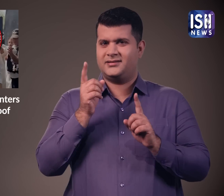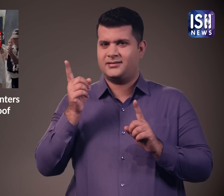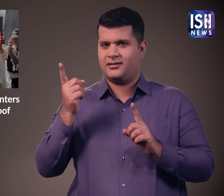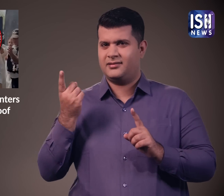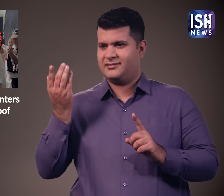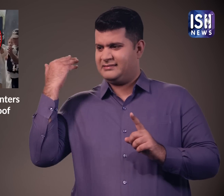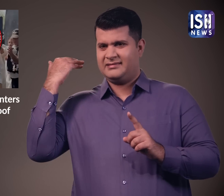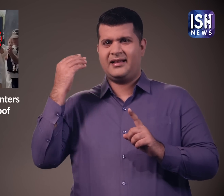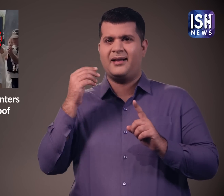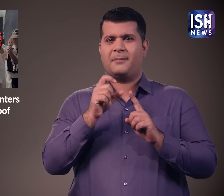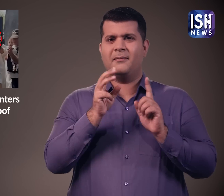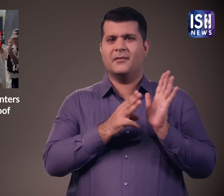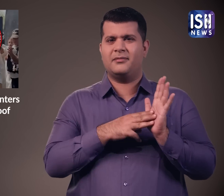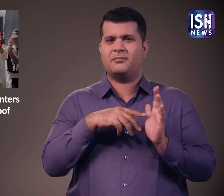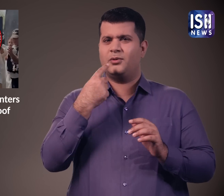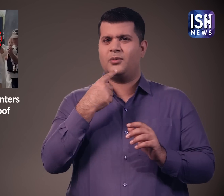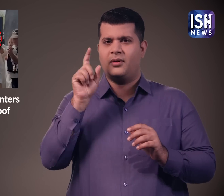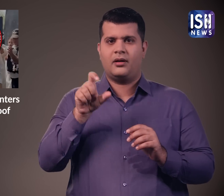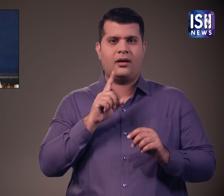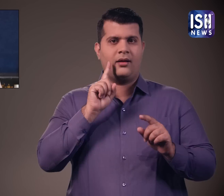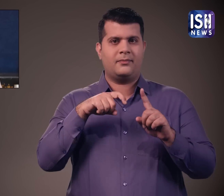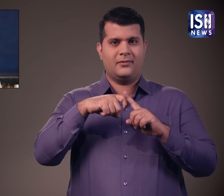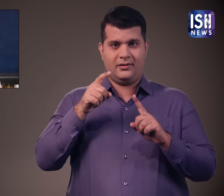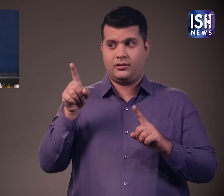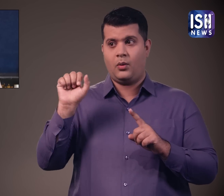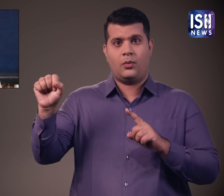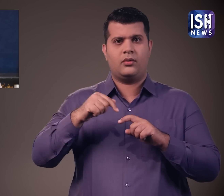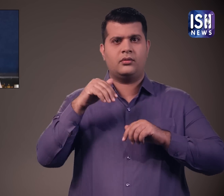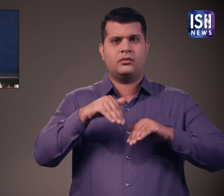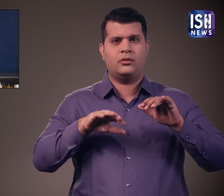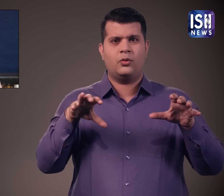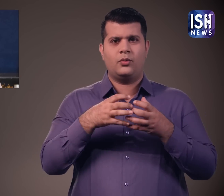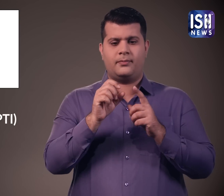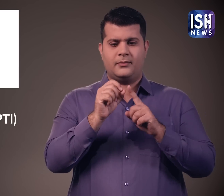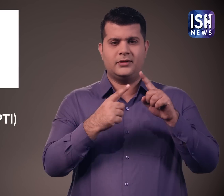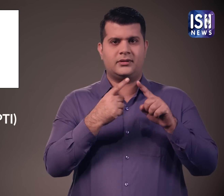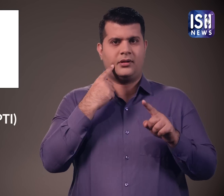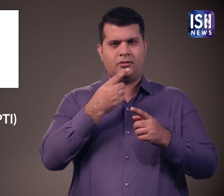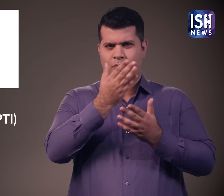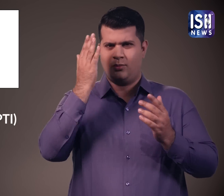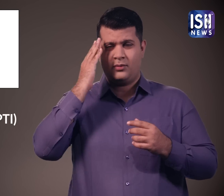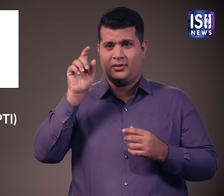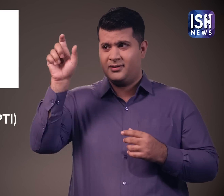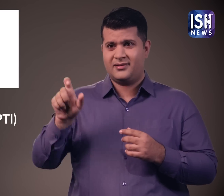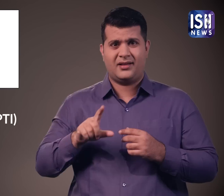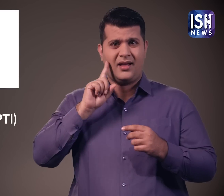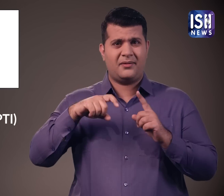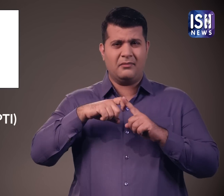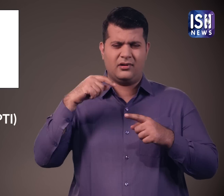पाकिस्तान तारी के इंसाफ के प्रमुख और पूर्वप्रधानमंत्री इम्रान खान अपने विवादों के लिए जाने